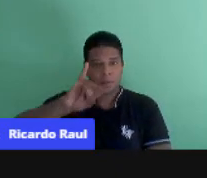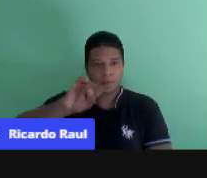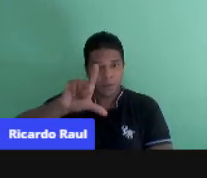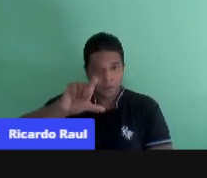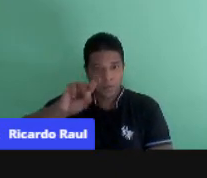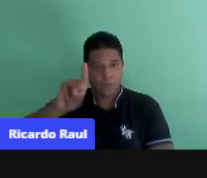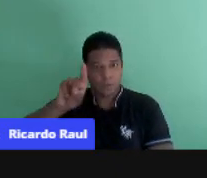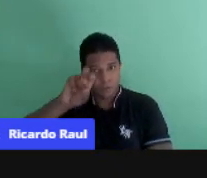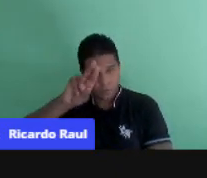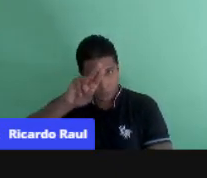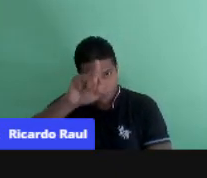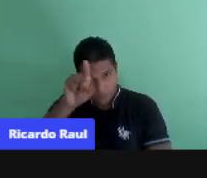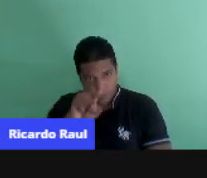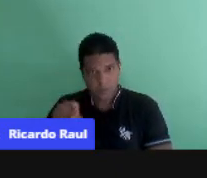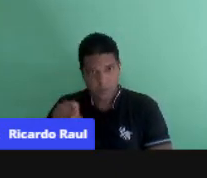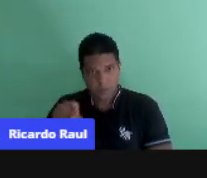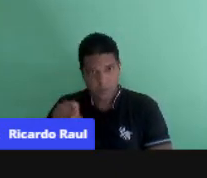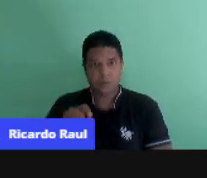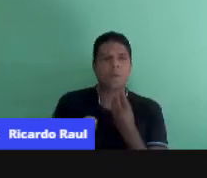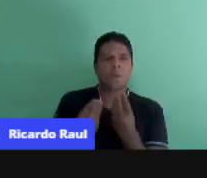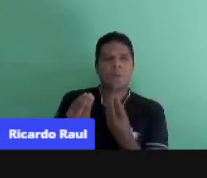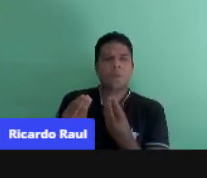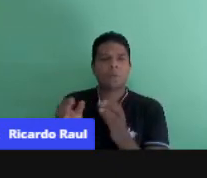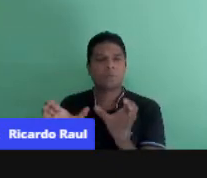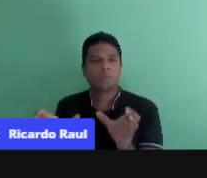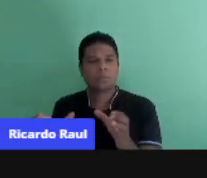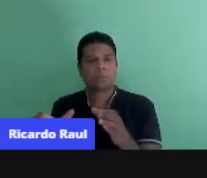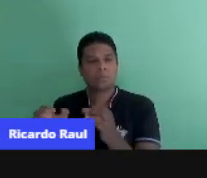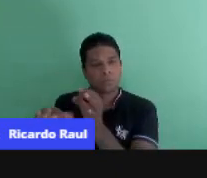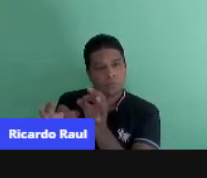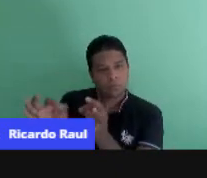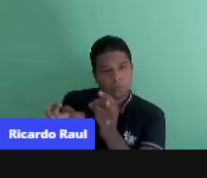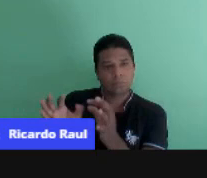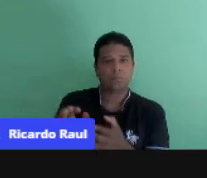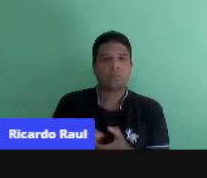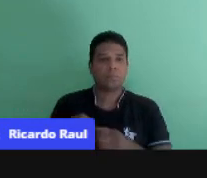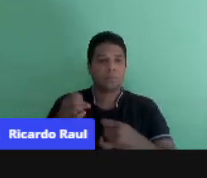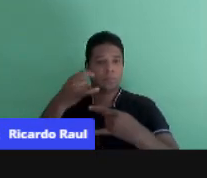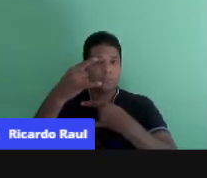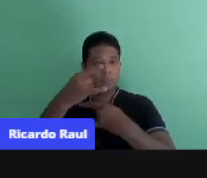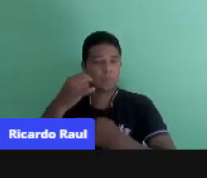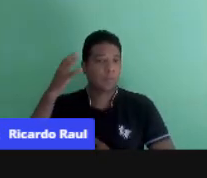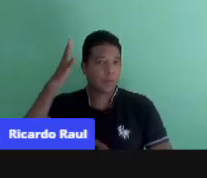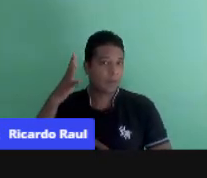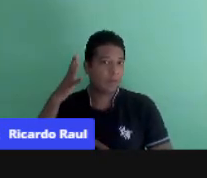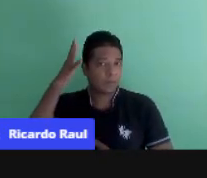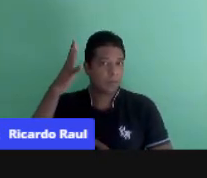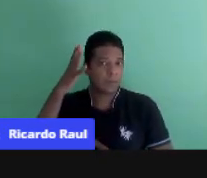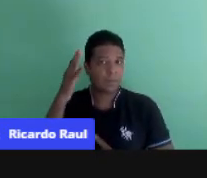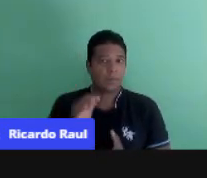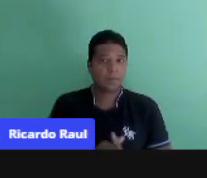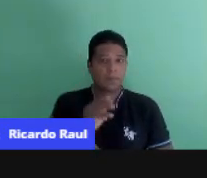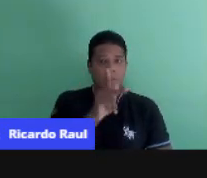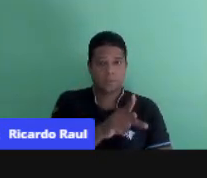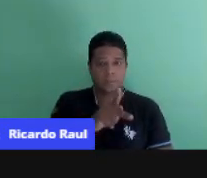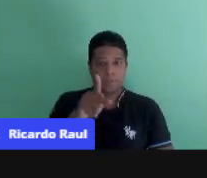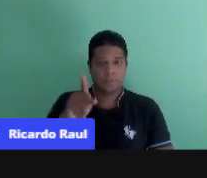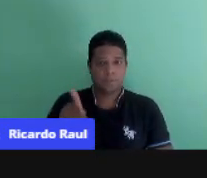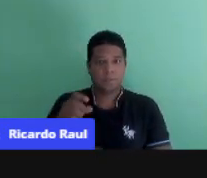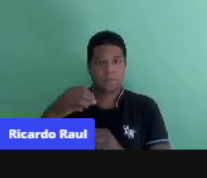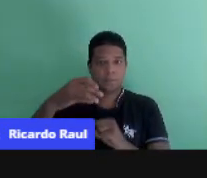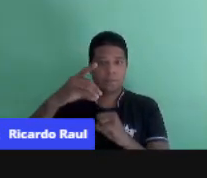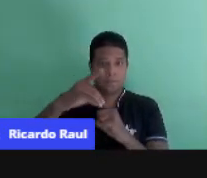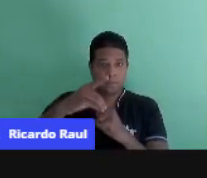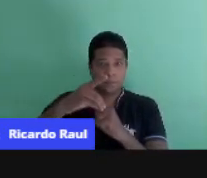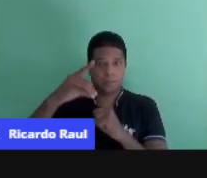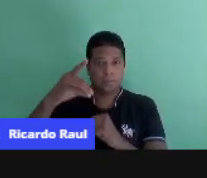Como será a organização da nossa live hoje? Teremos uma palestra, cuja a ministrante é a professora doutora